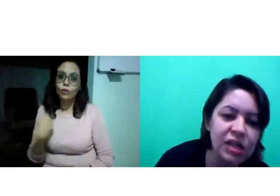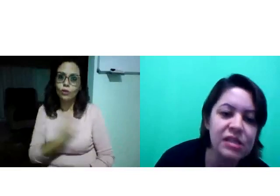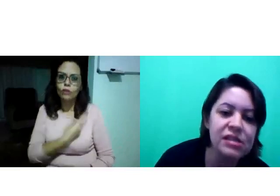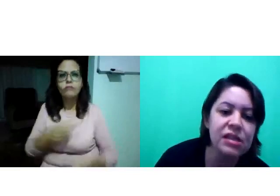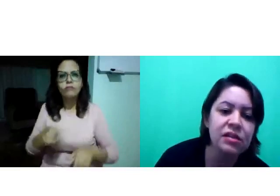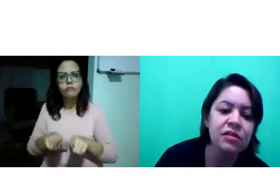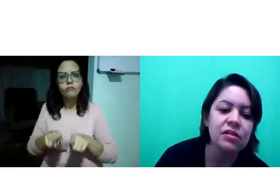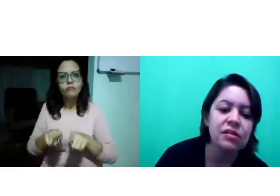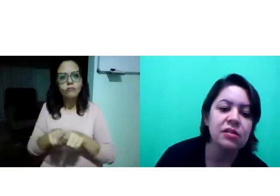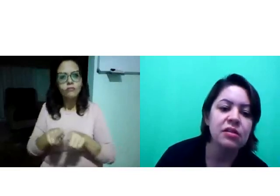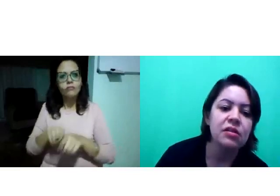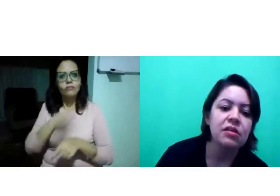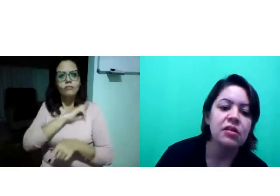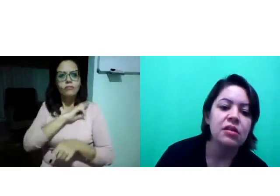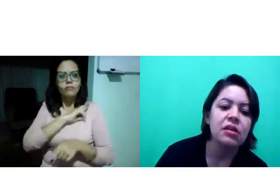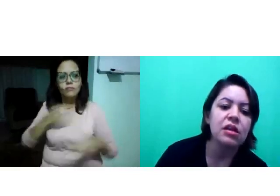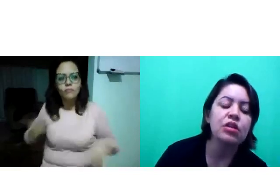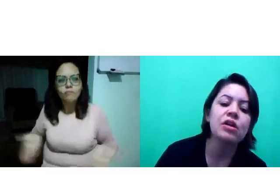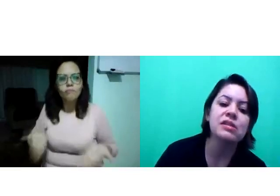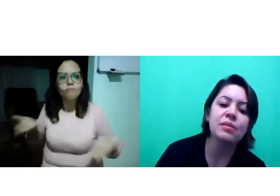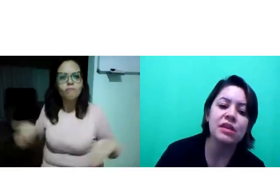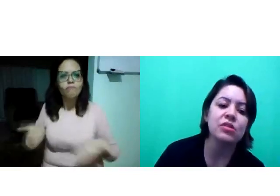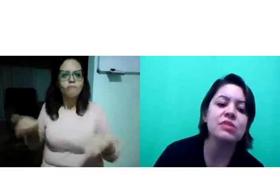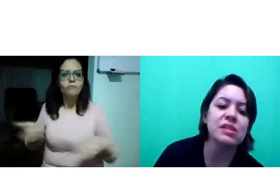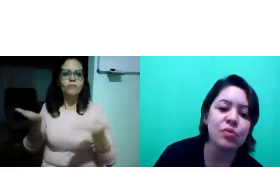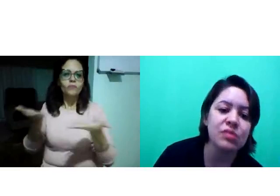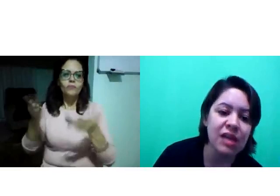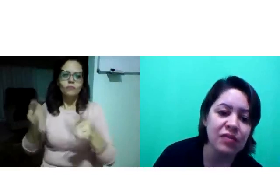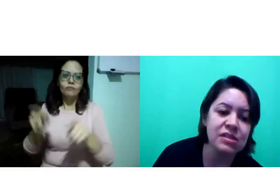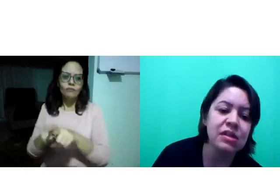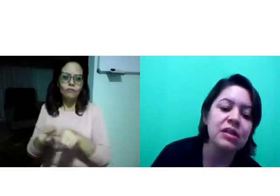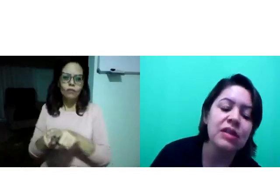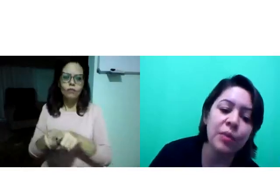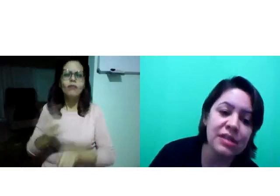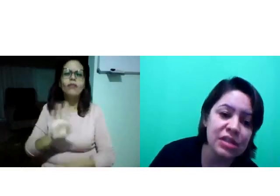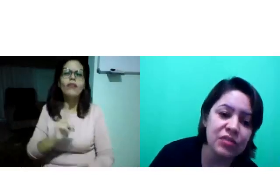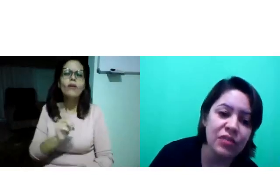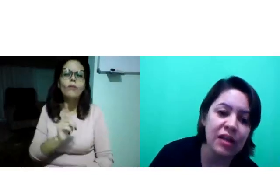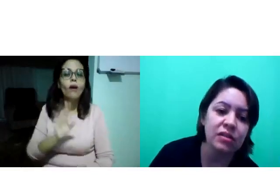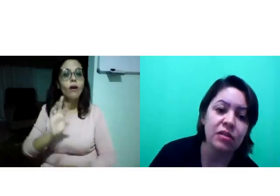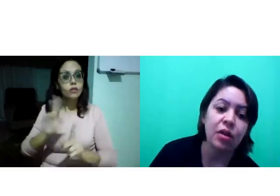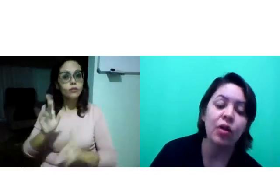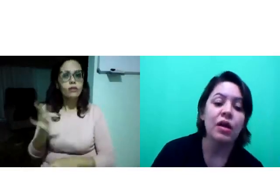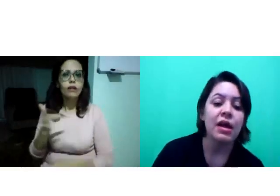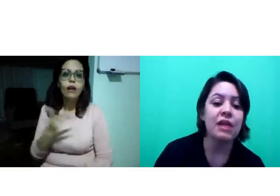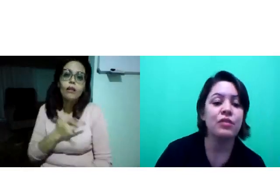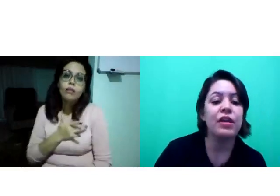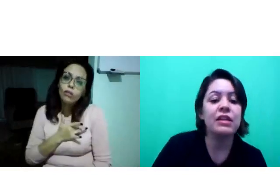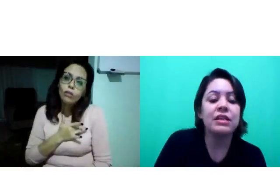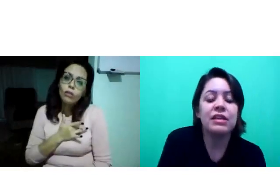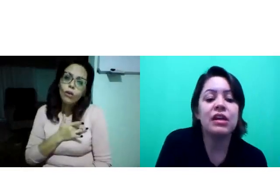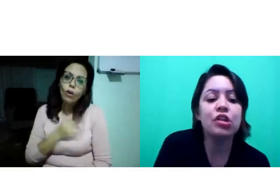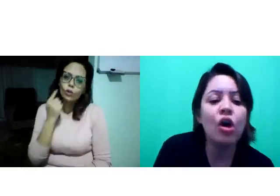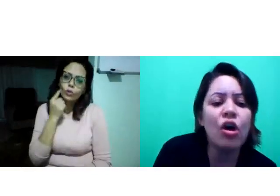protagonista. E nós também somos responsáveis, né? Por incentivá-la. é